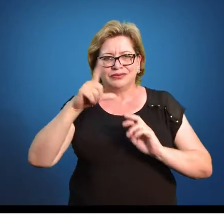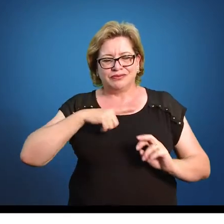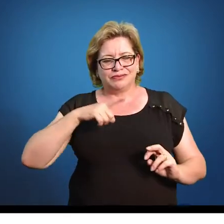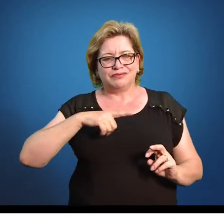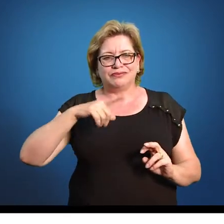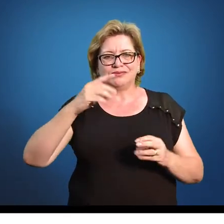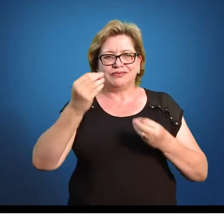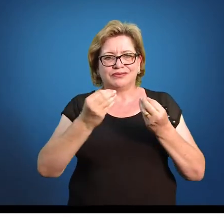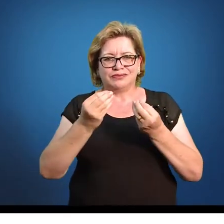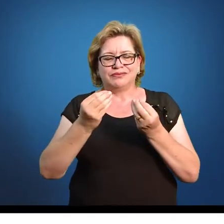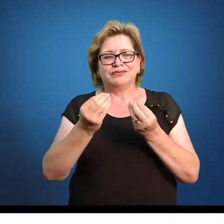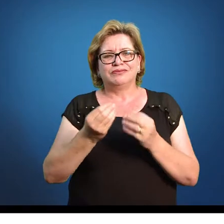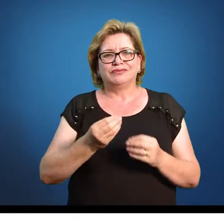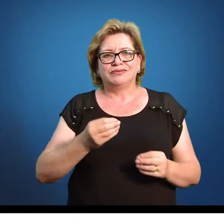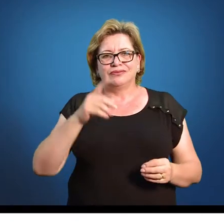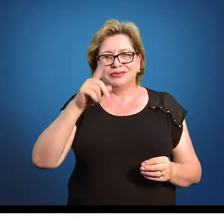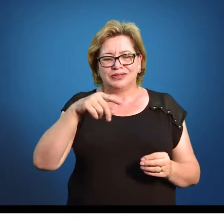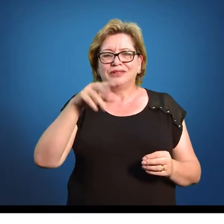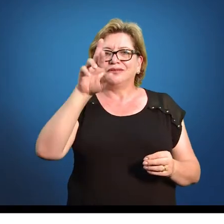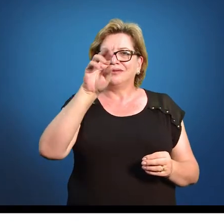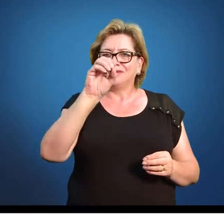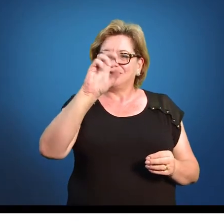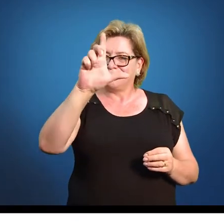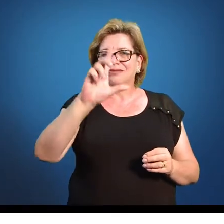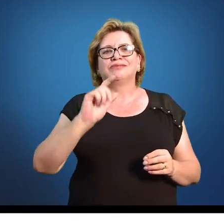em ordem, que é o nosso Rol.